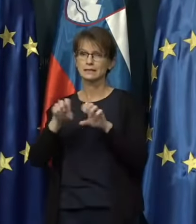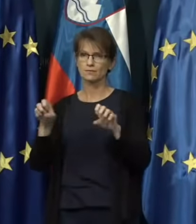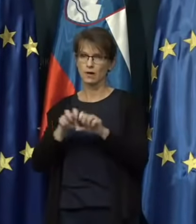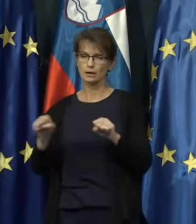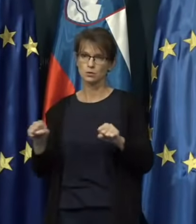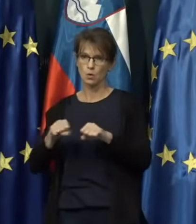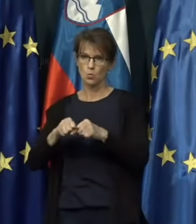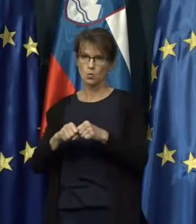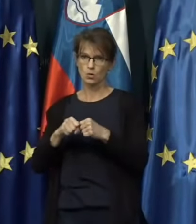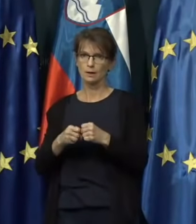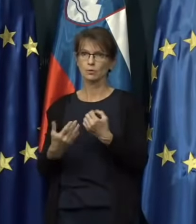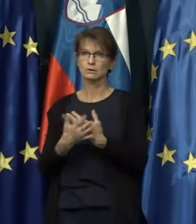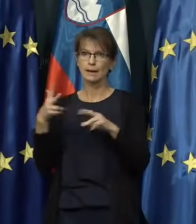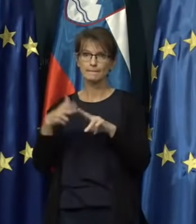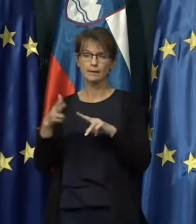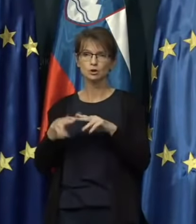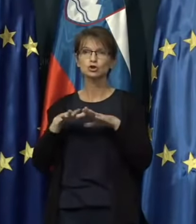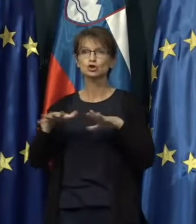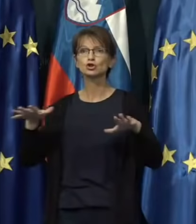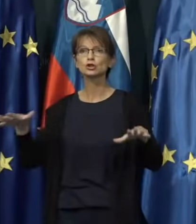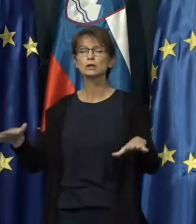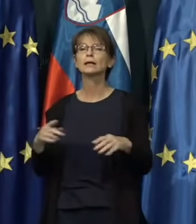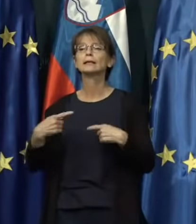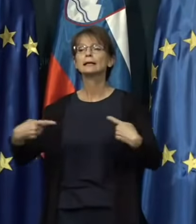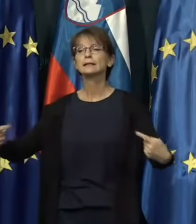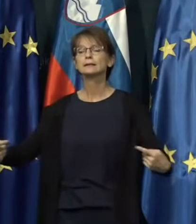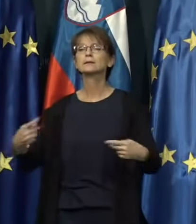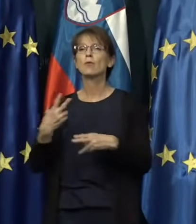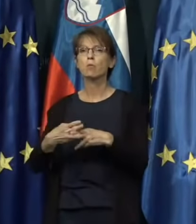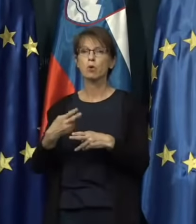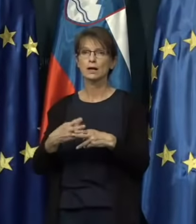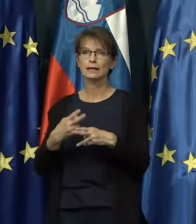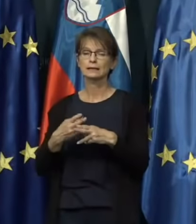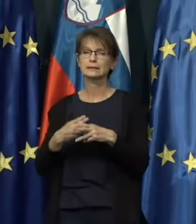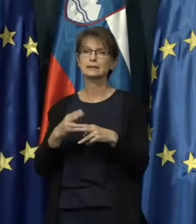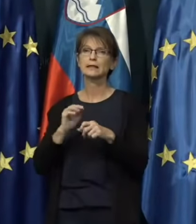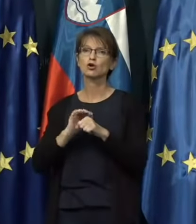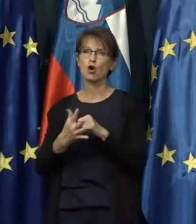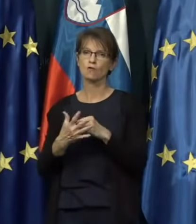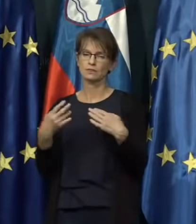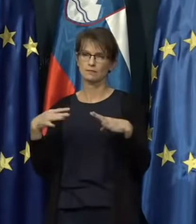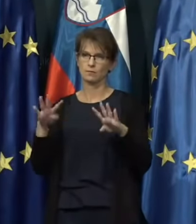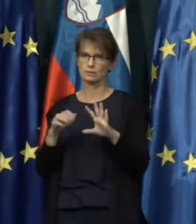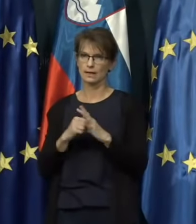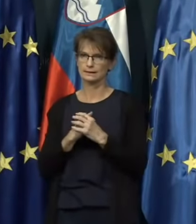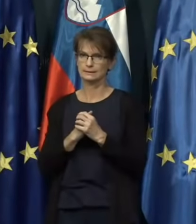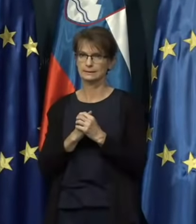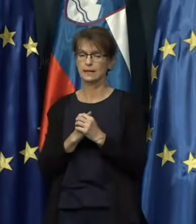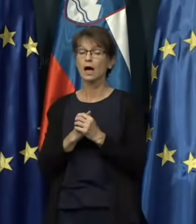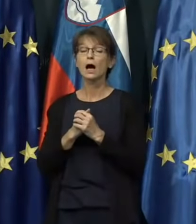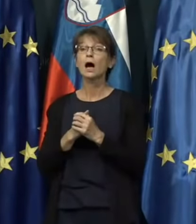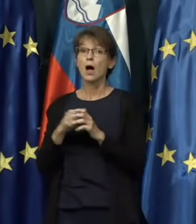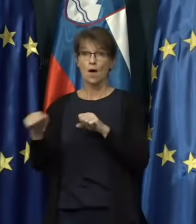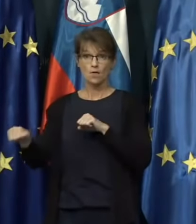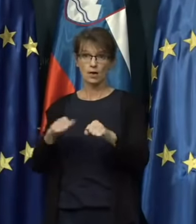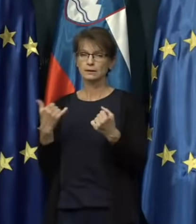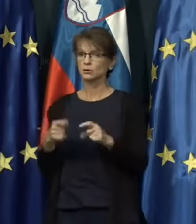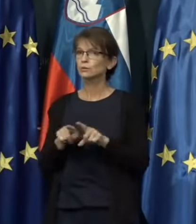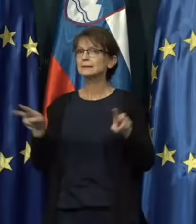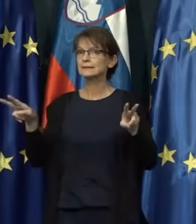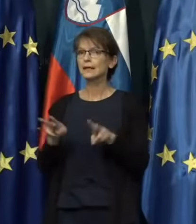ukrepov za prepečitev širjenja nalezljive bolezni COVID-19. Vlada je danes tudi skrajšala